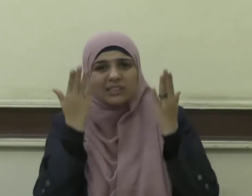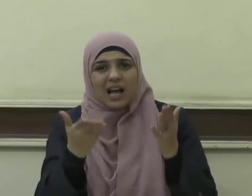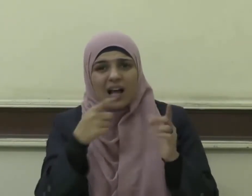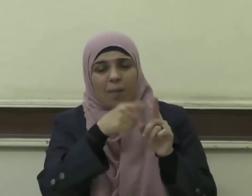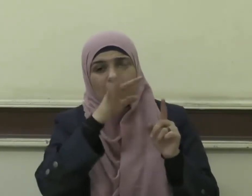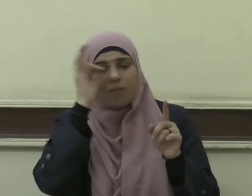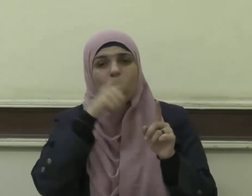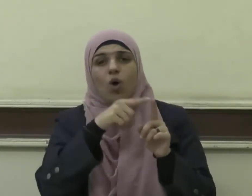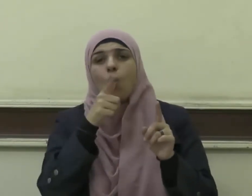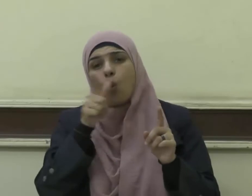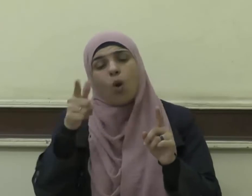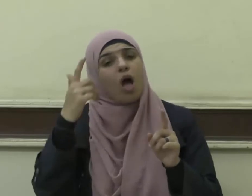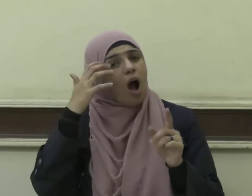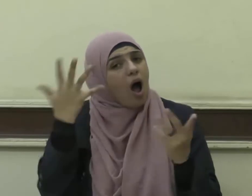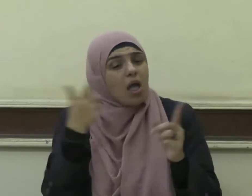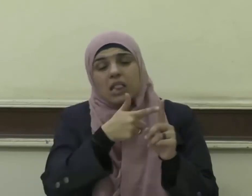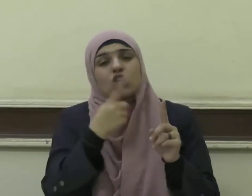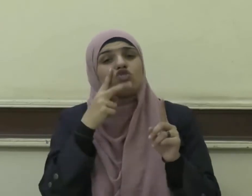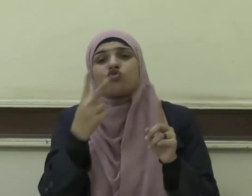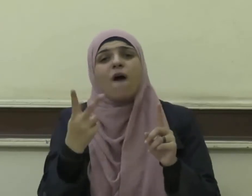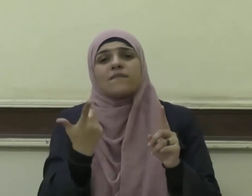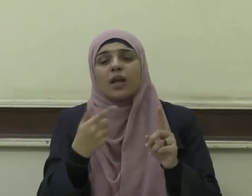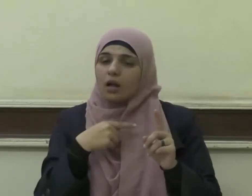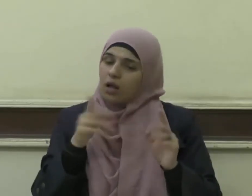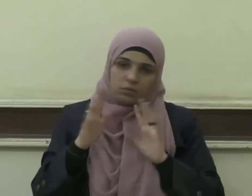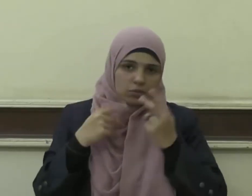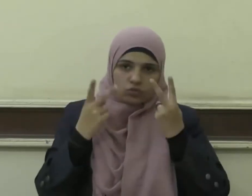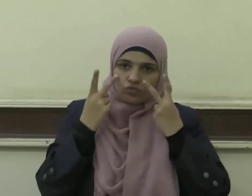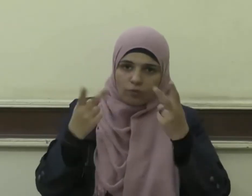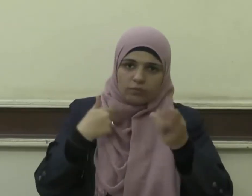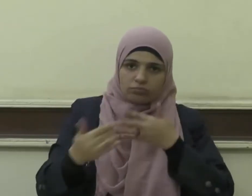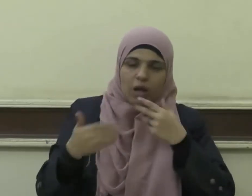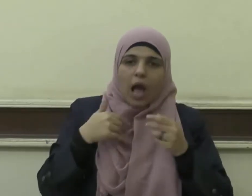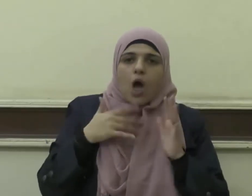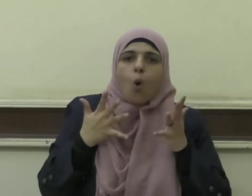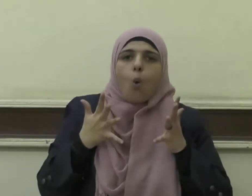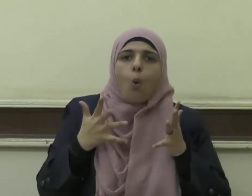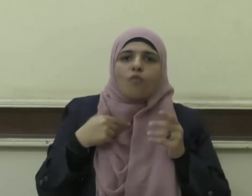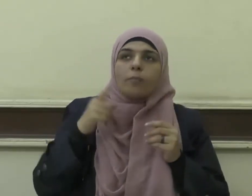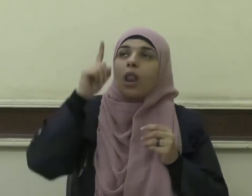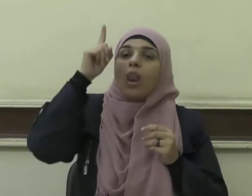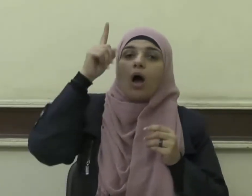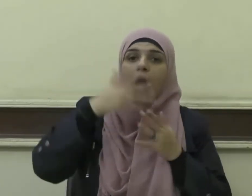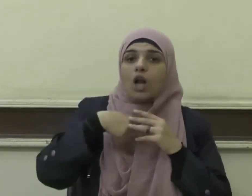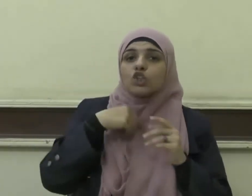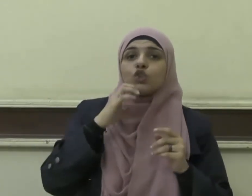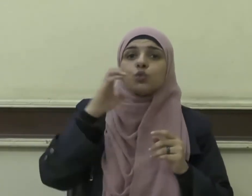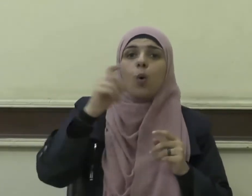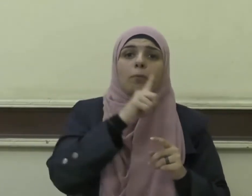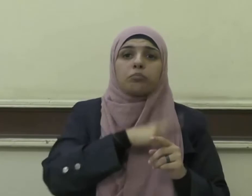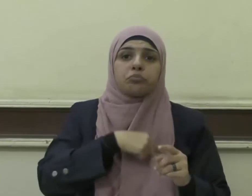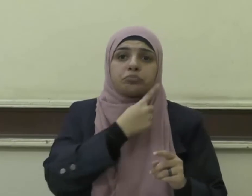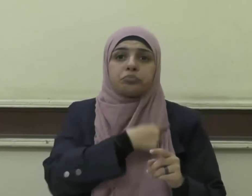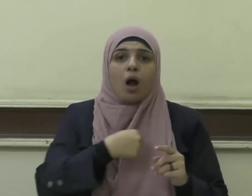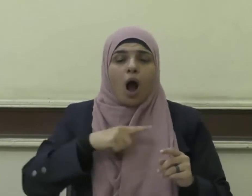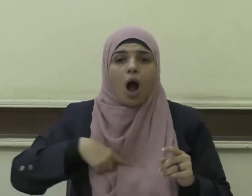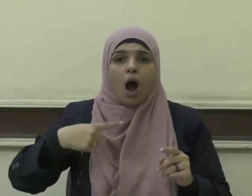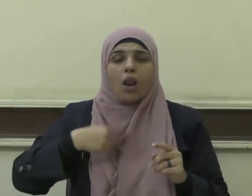فيها برأيك قال إني أستحيي من الله عز وجل أن يدان في